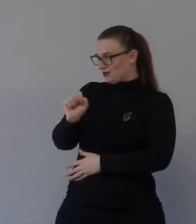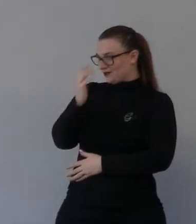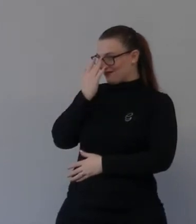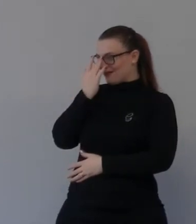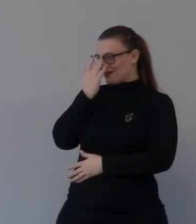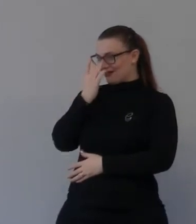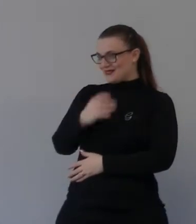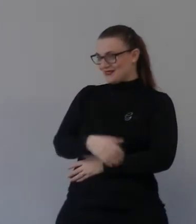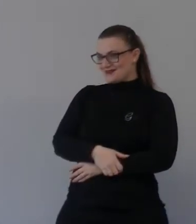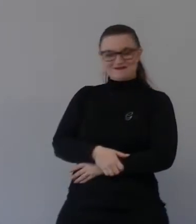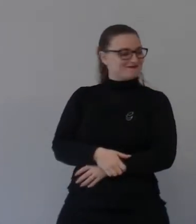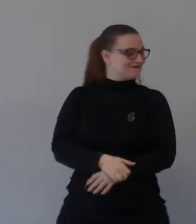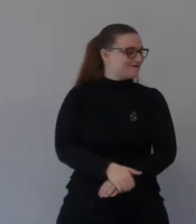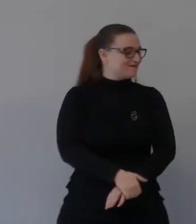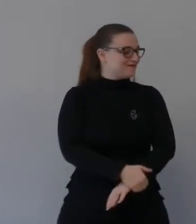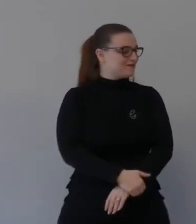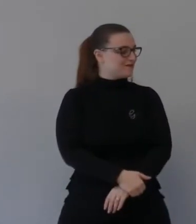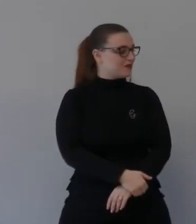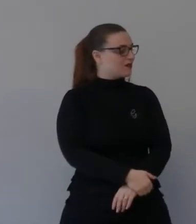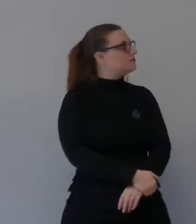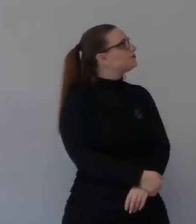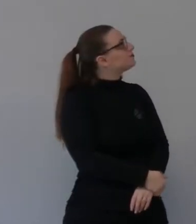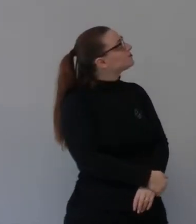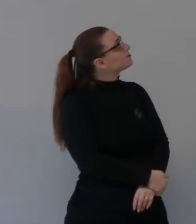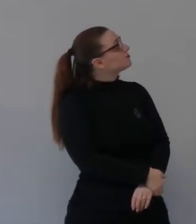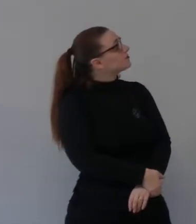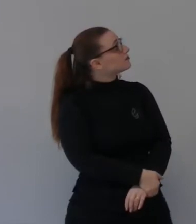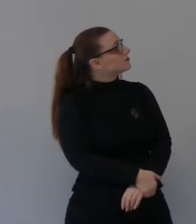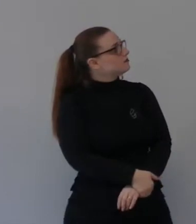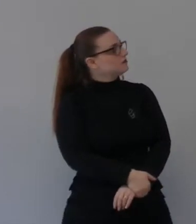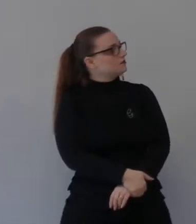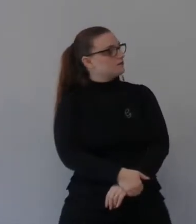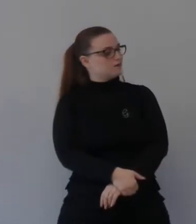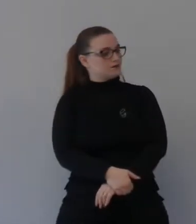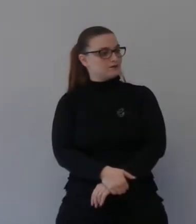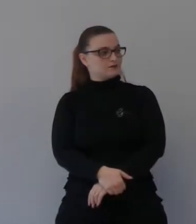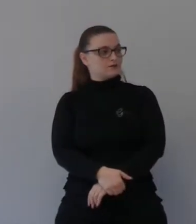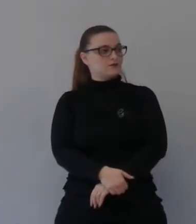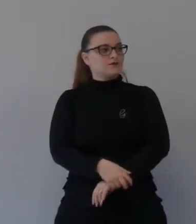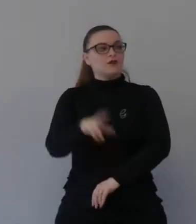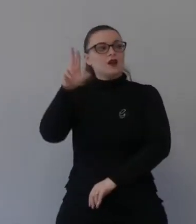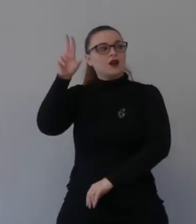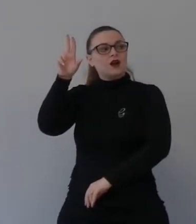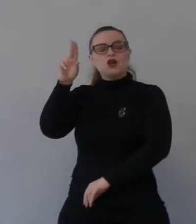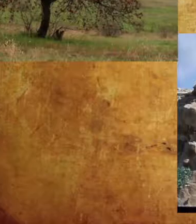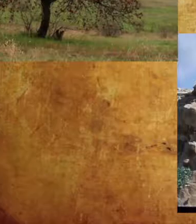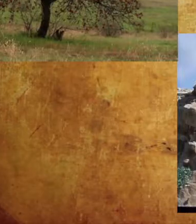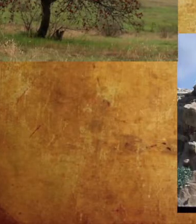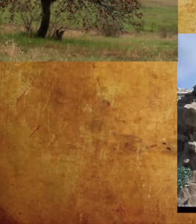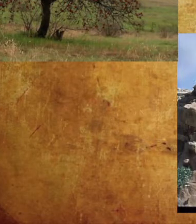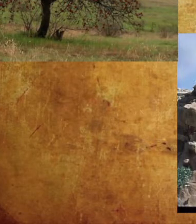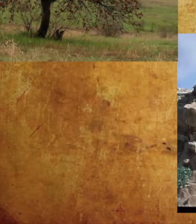ecco terebinti sapete che cosa sono i terebinti? che pianta il terebinto? mirate la prossima